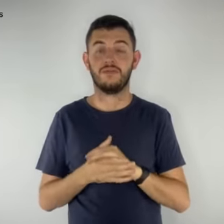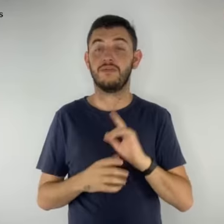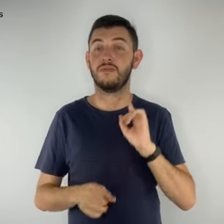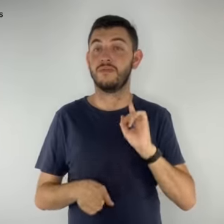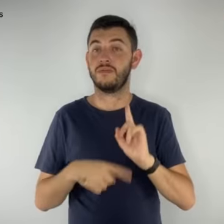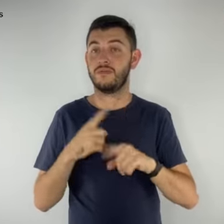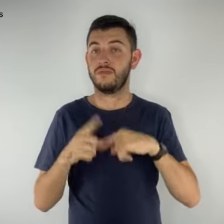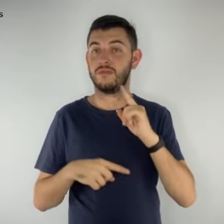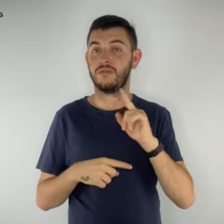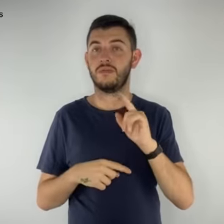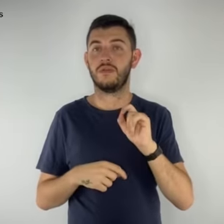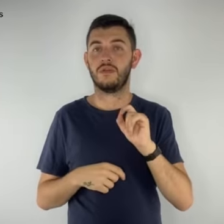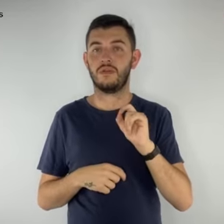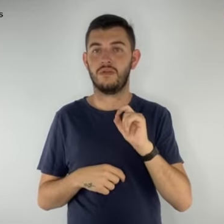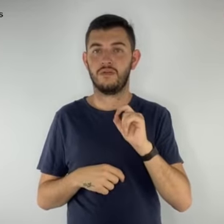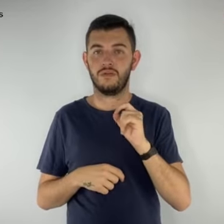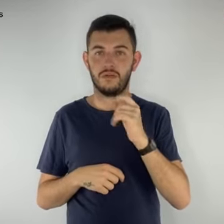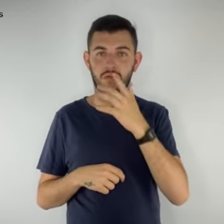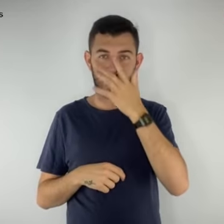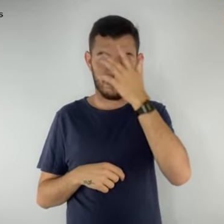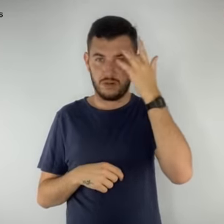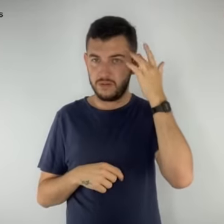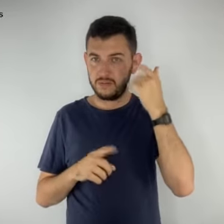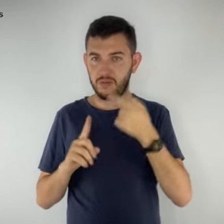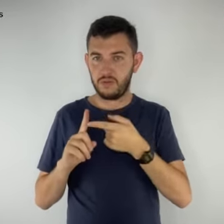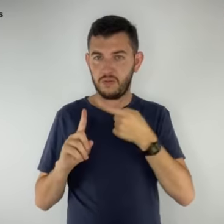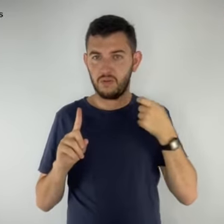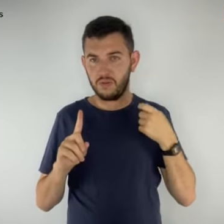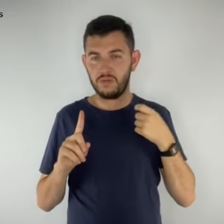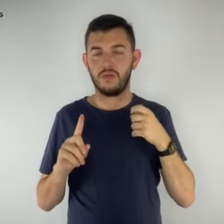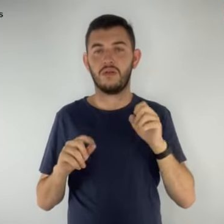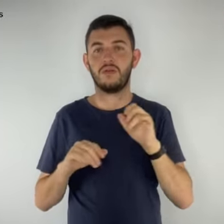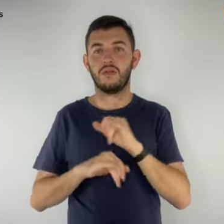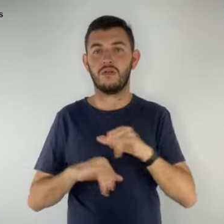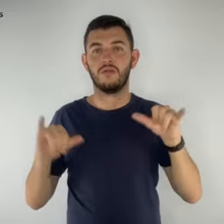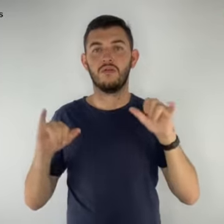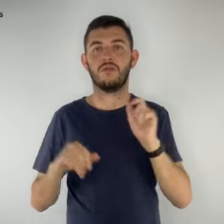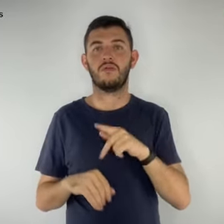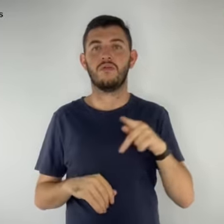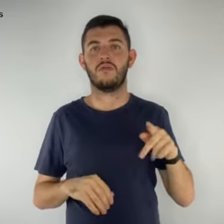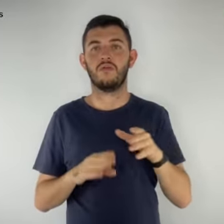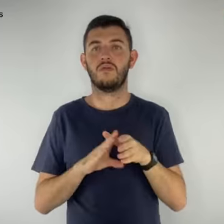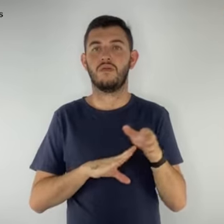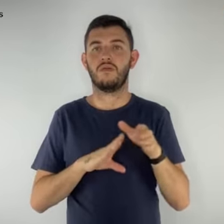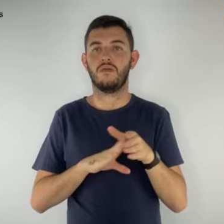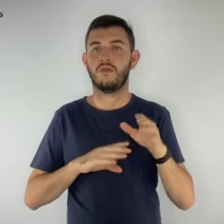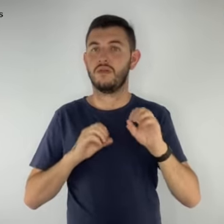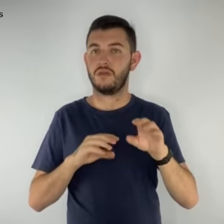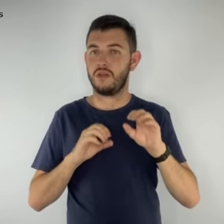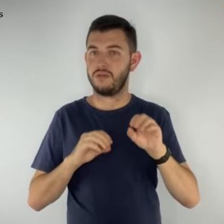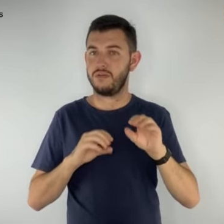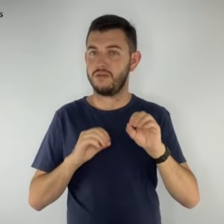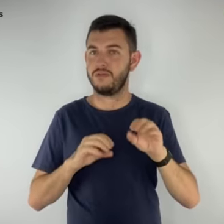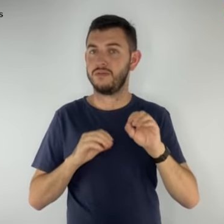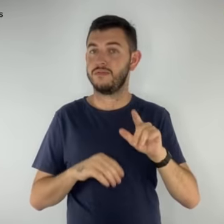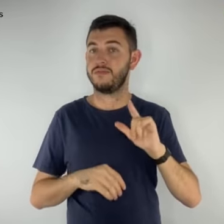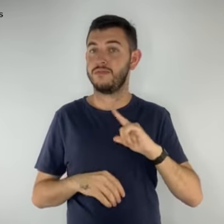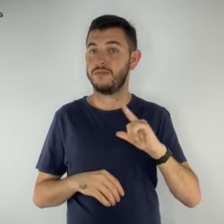Em seguida, os estelionatários informam que o professor, orientador educacional, tem